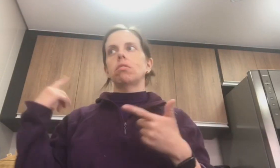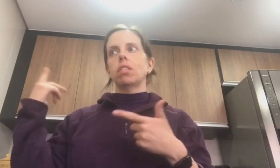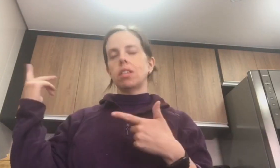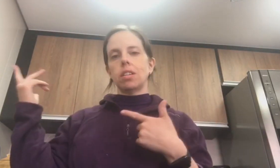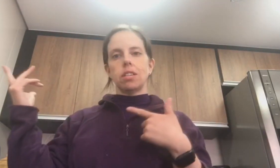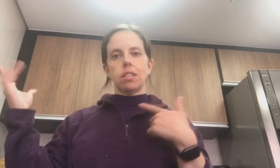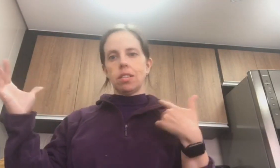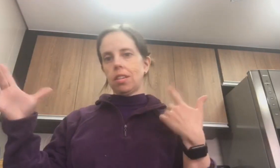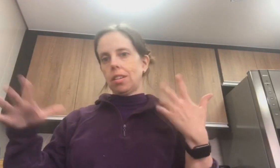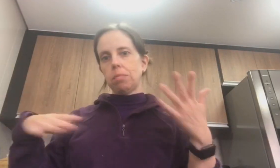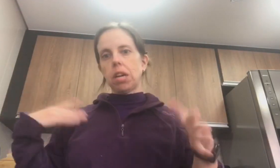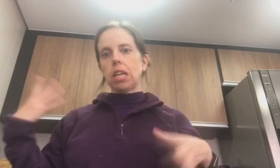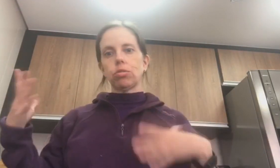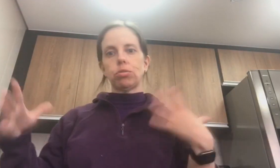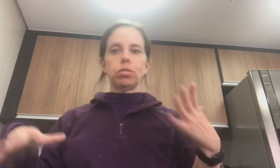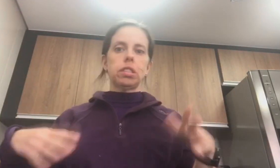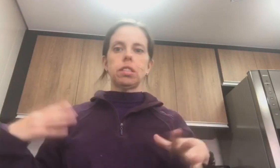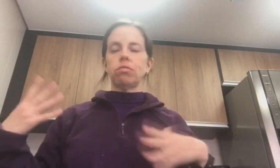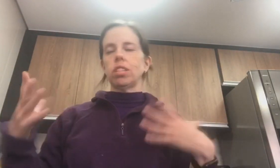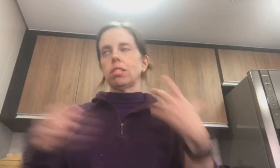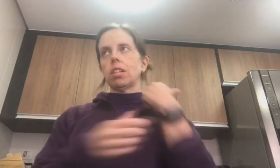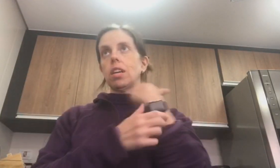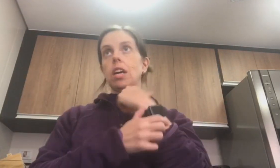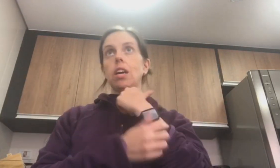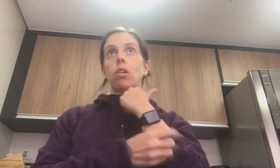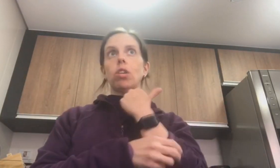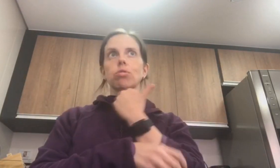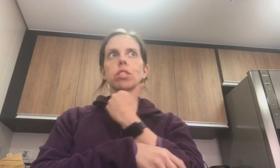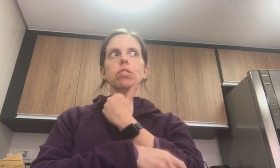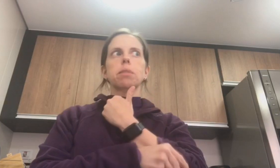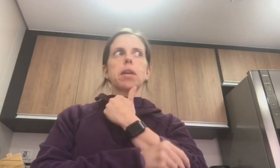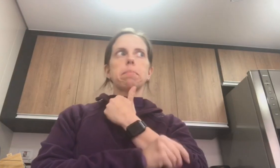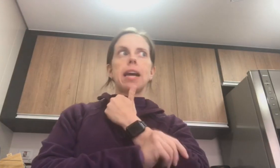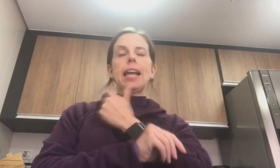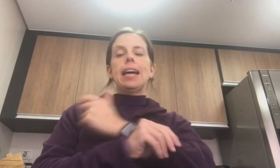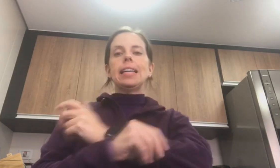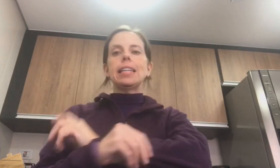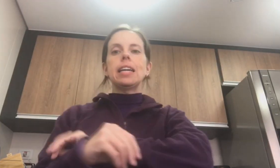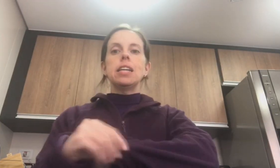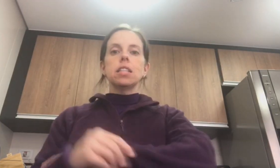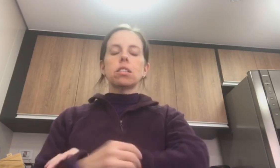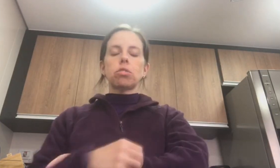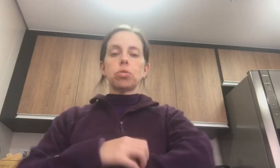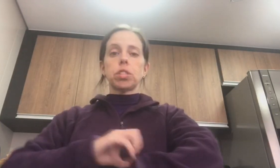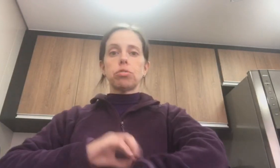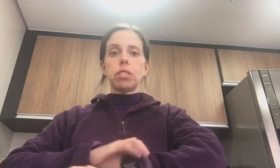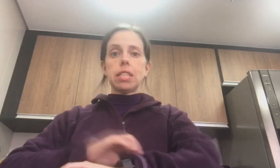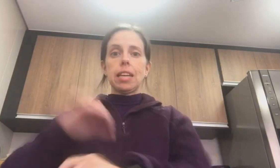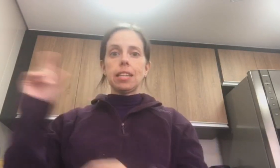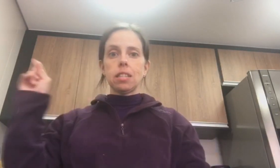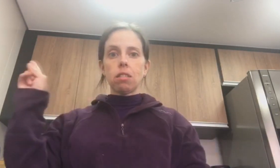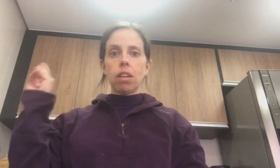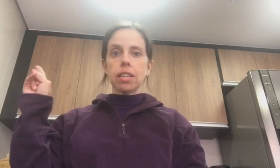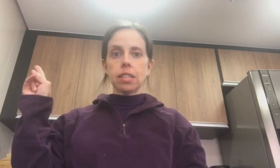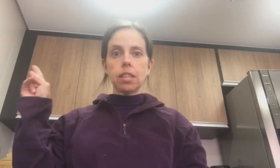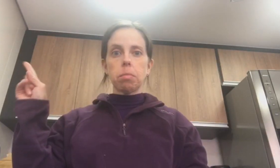embalar as coisas, enfim... As coisas que eu tenho pra embalar ainda são as coisas do André, que estão lá em cima.